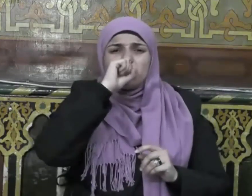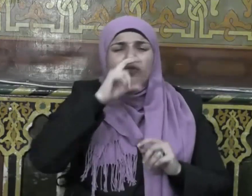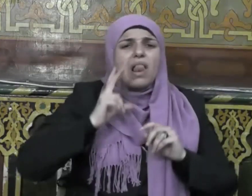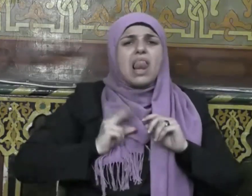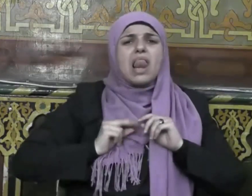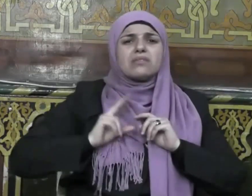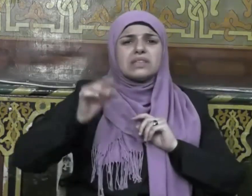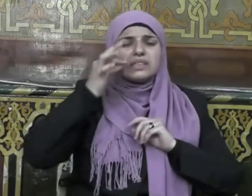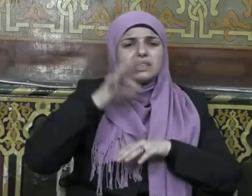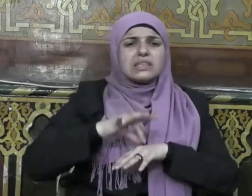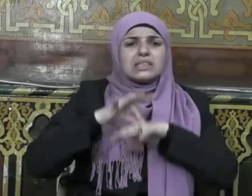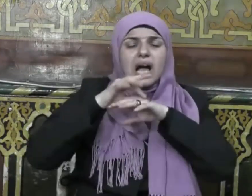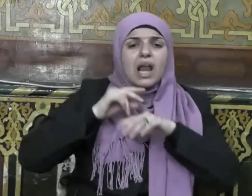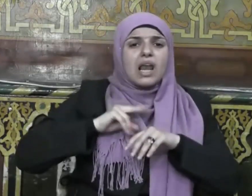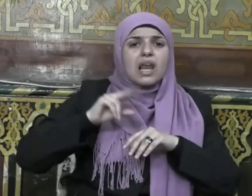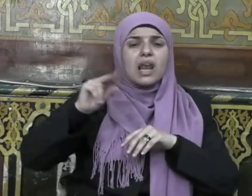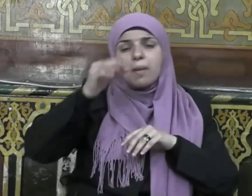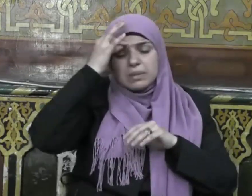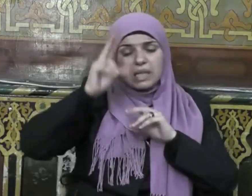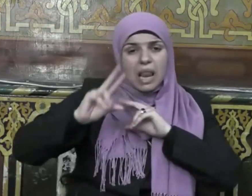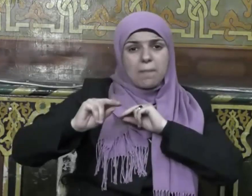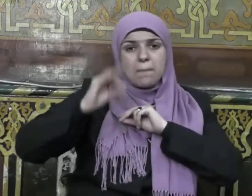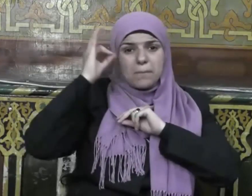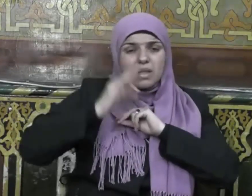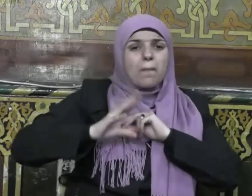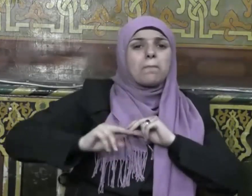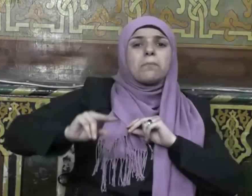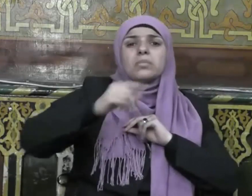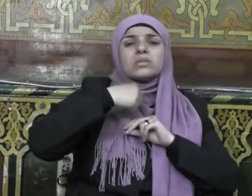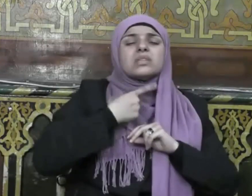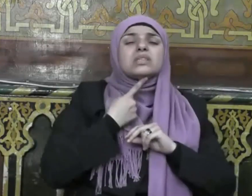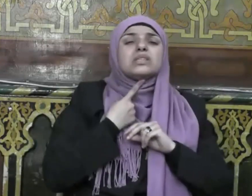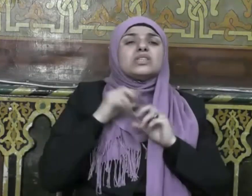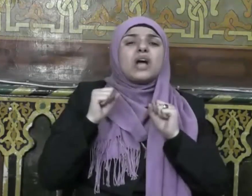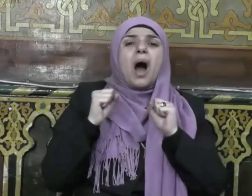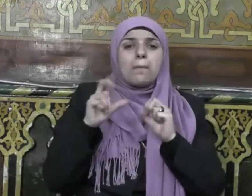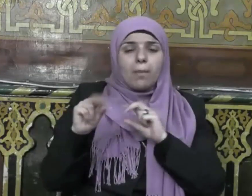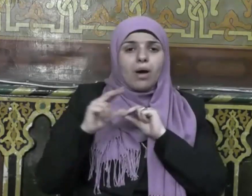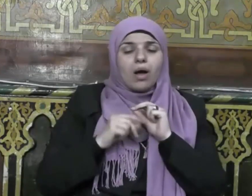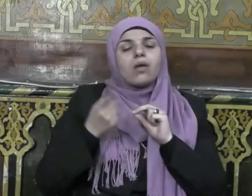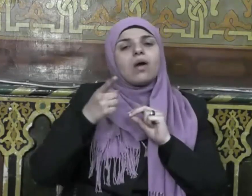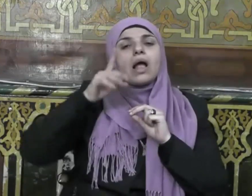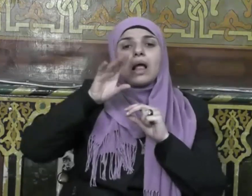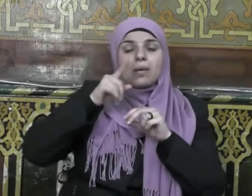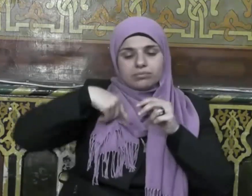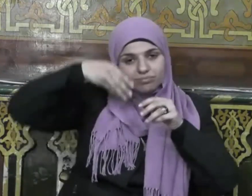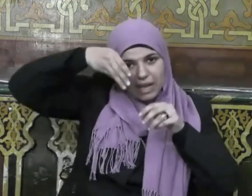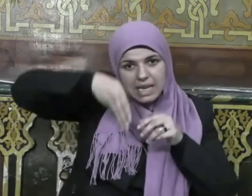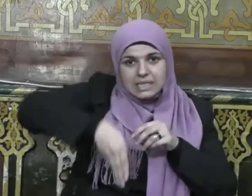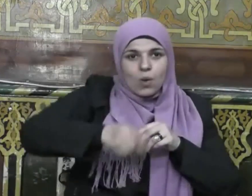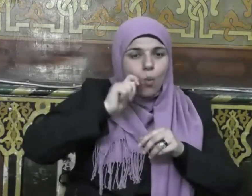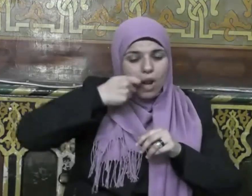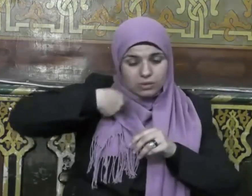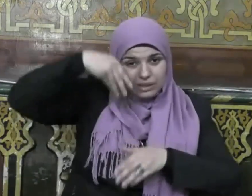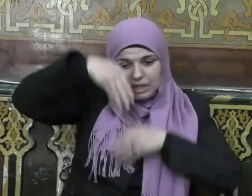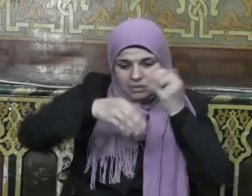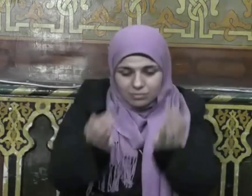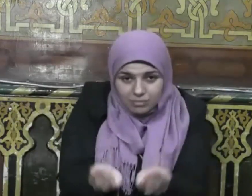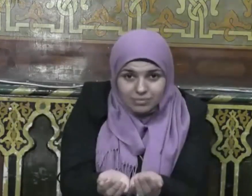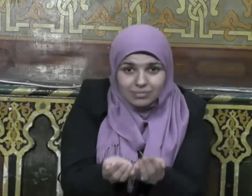مثل الذي كان بلغ مني فنزل البئرا فملأ خفه ماء